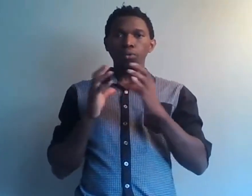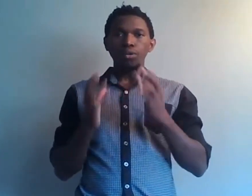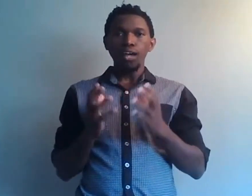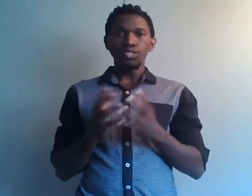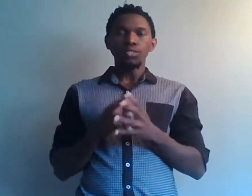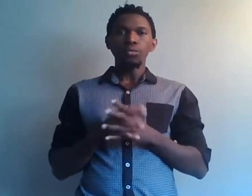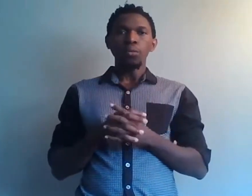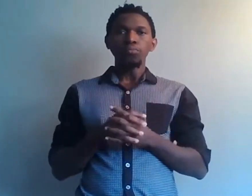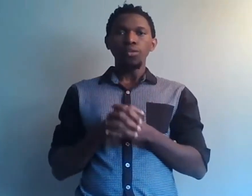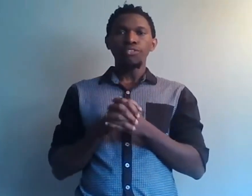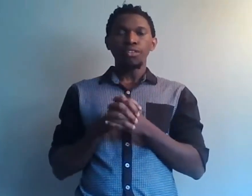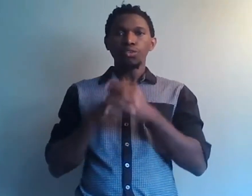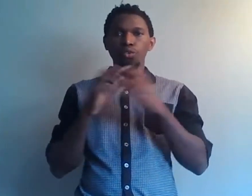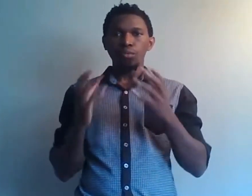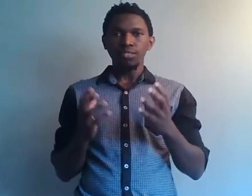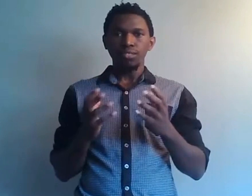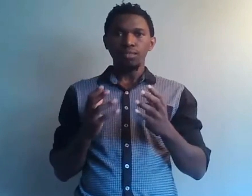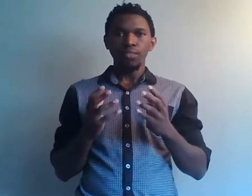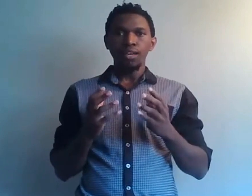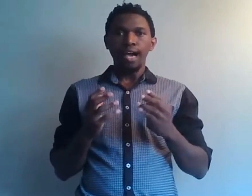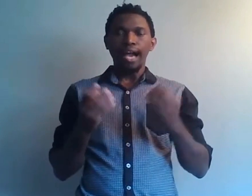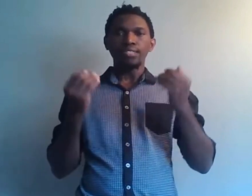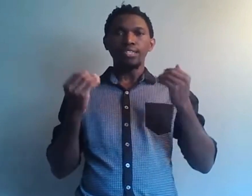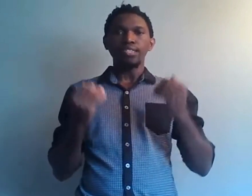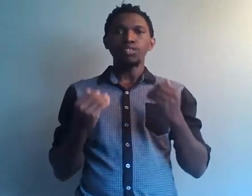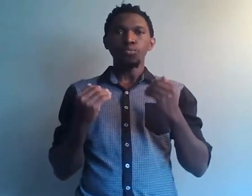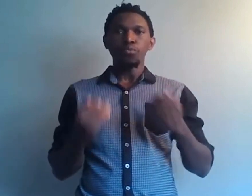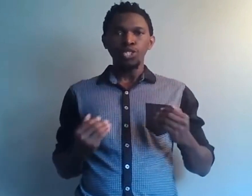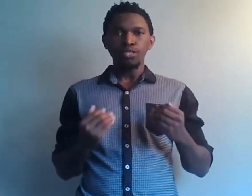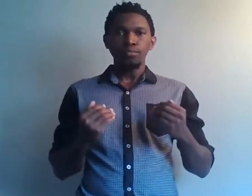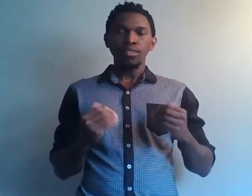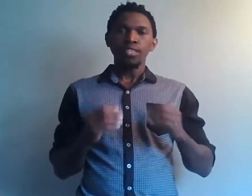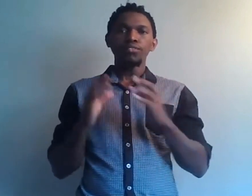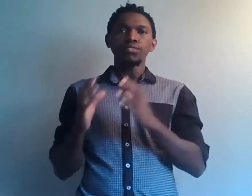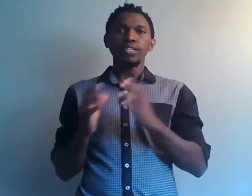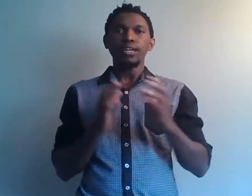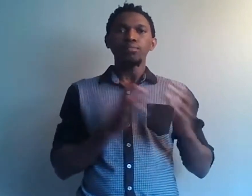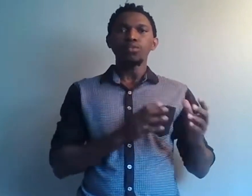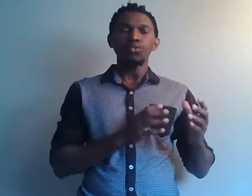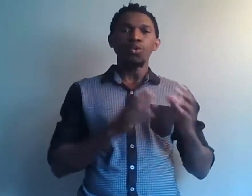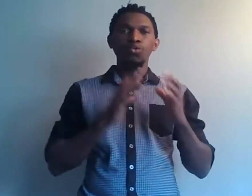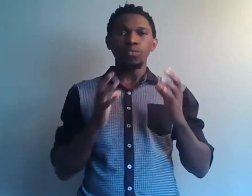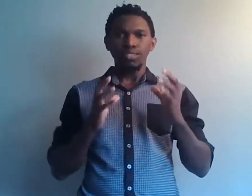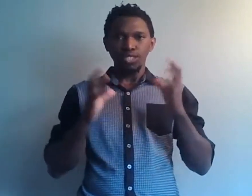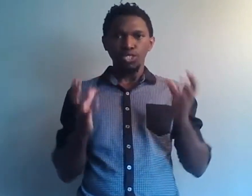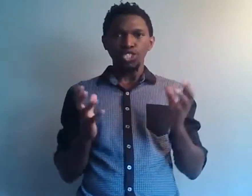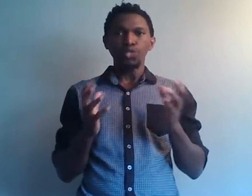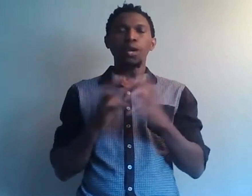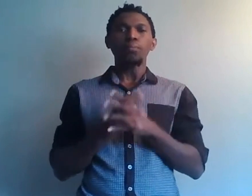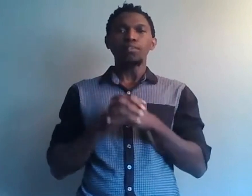pour que l'argent puisse commencer à atterrir dans nos poches, il faudrait clairement qu'on commence à changer nos rapports